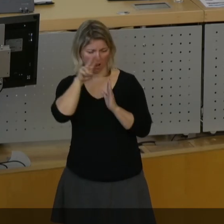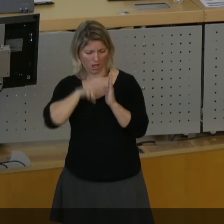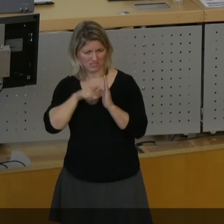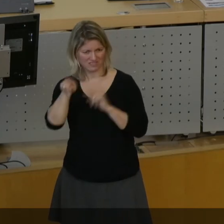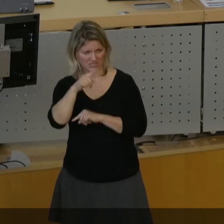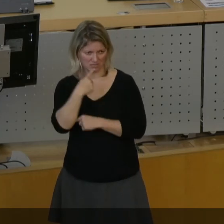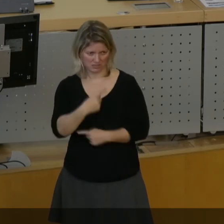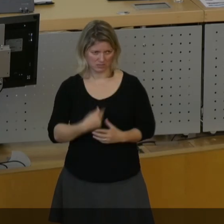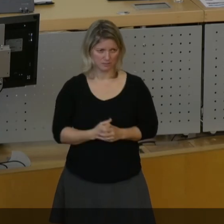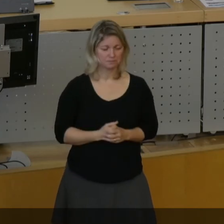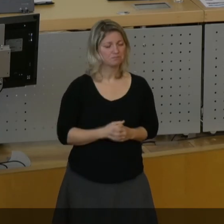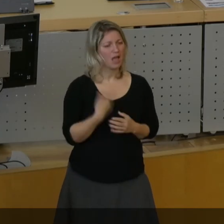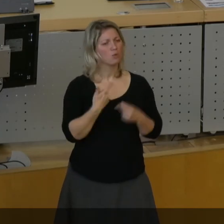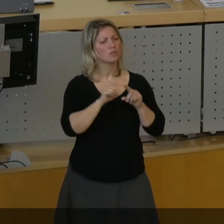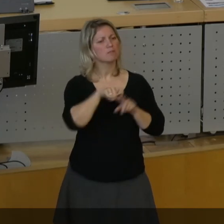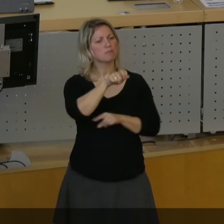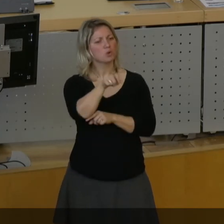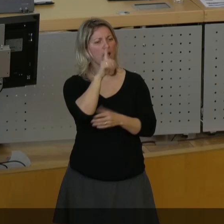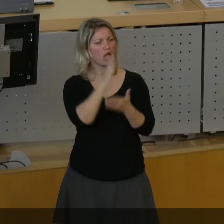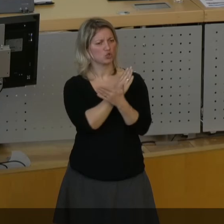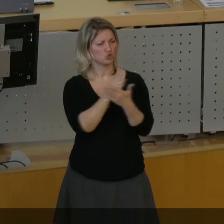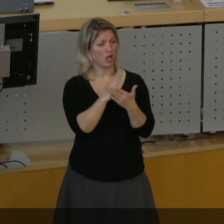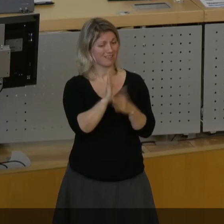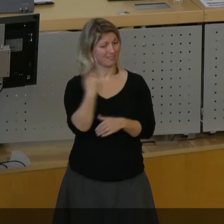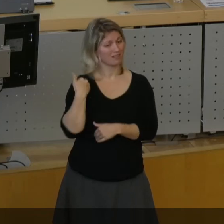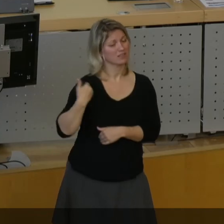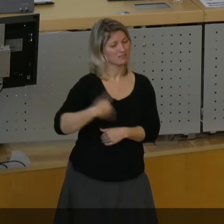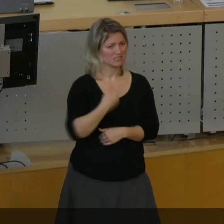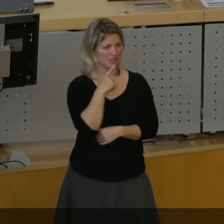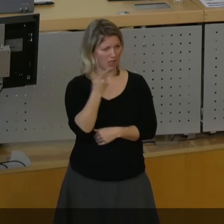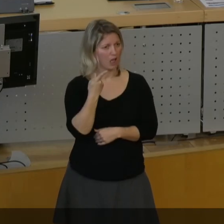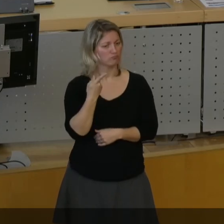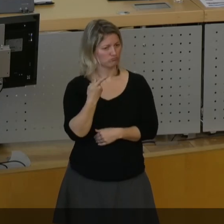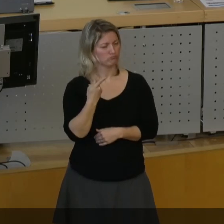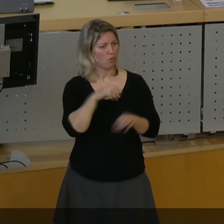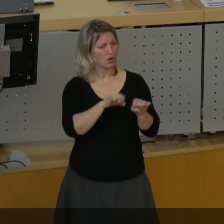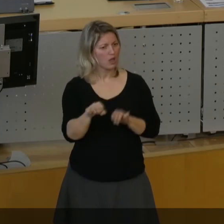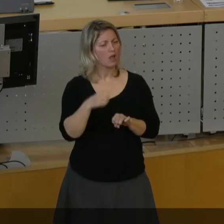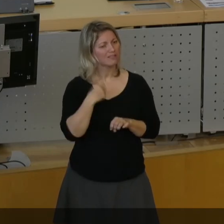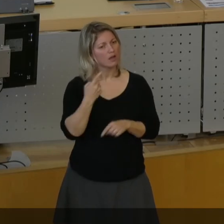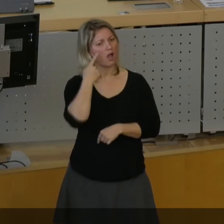Und Bürgerentscheide. Wir hatten das bereits die Möglichkeit gehabt, Bürgerentscheide auf den Weg zu bringen durch Ratsbegehren.